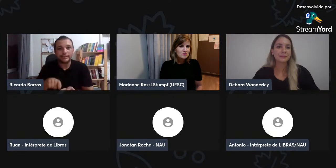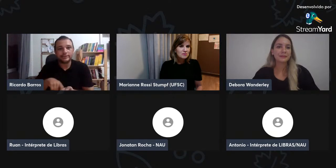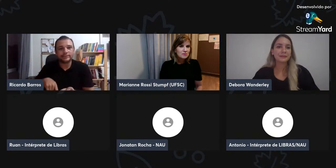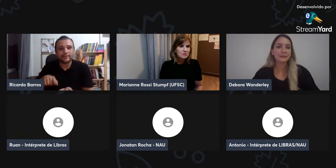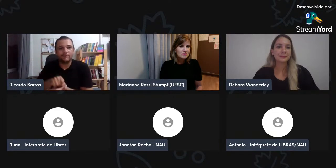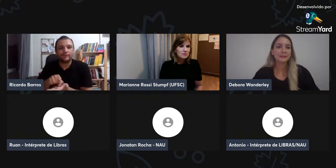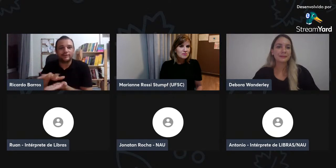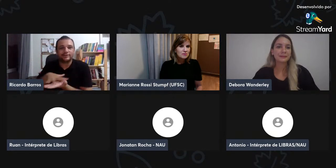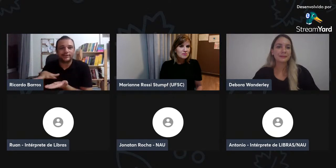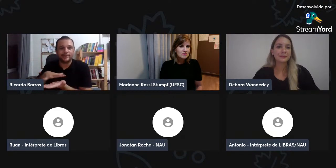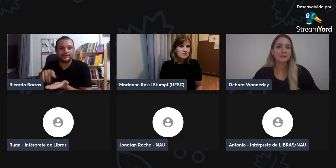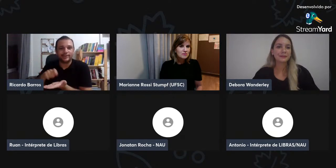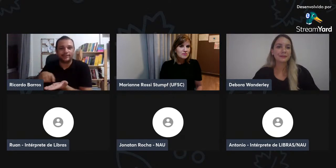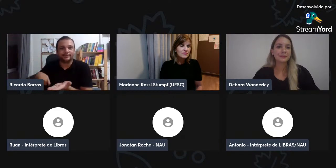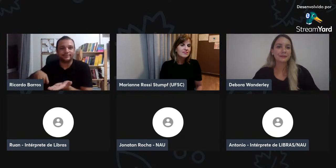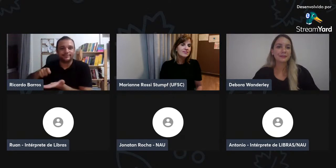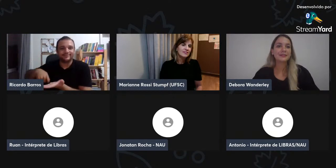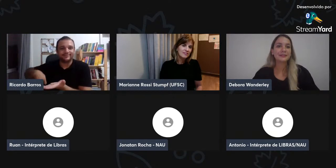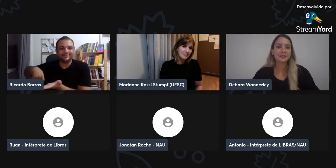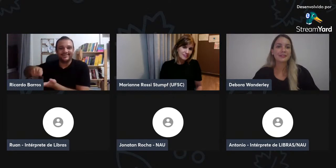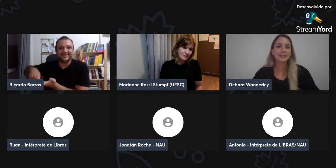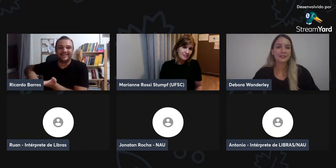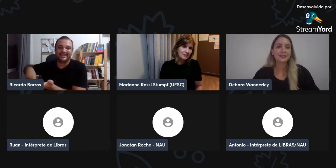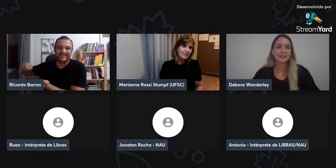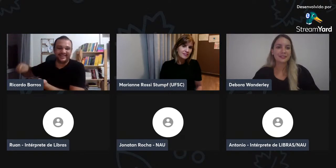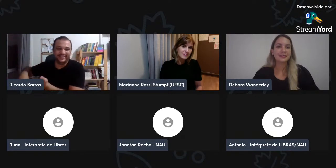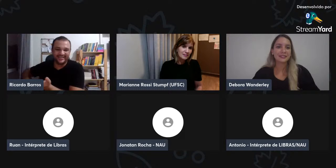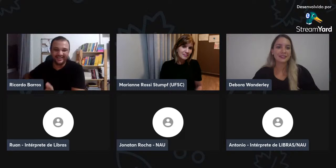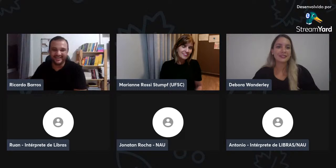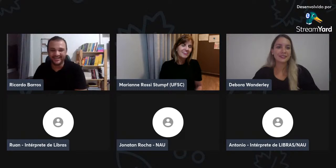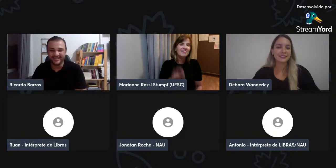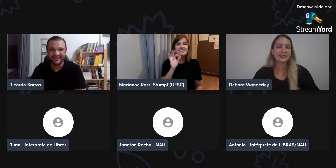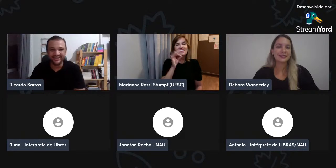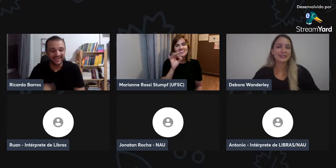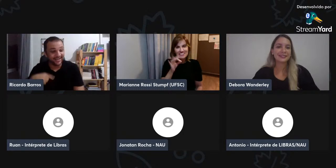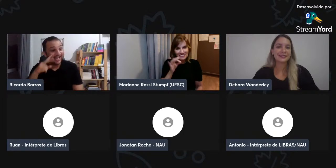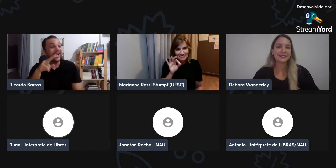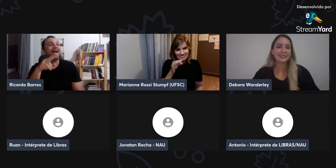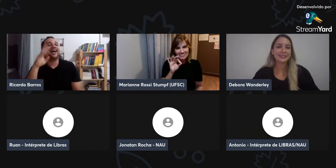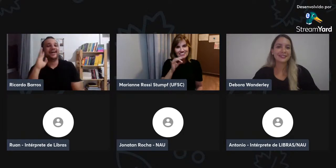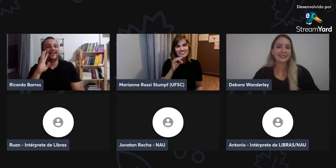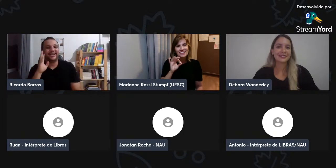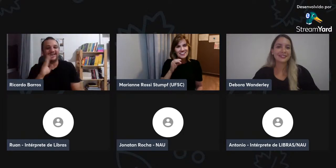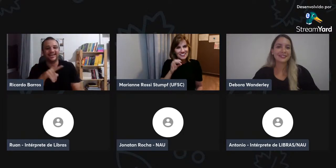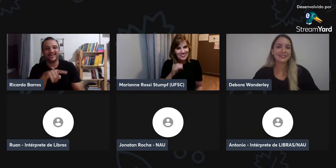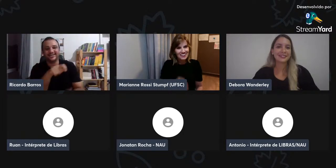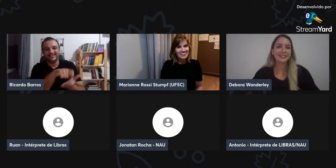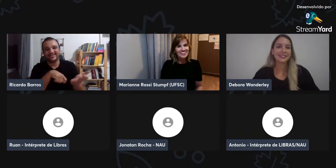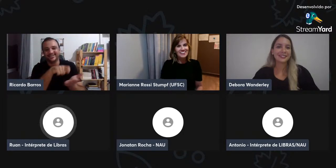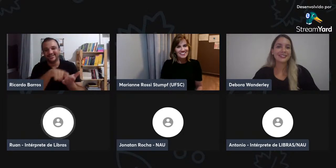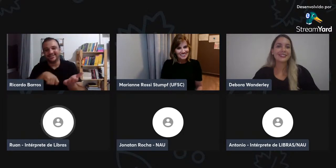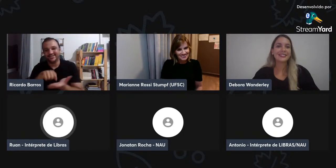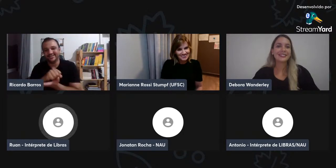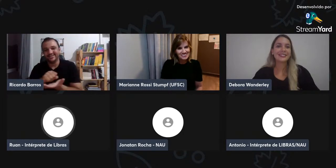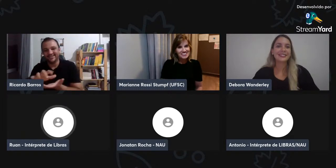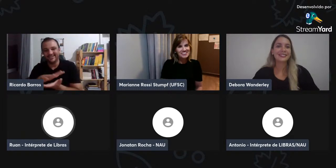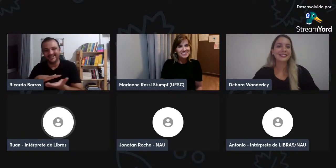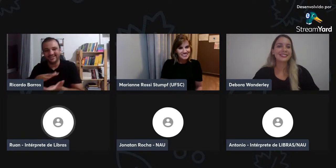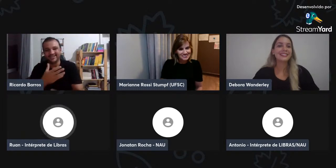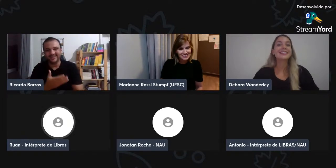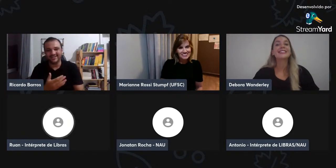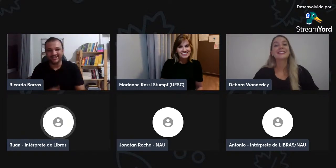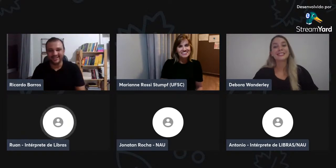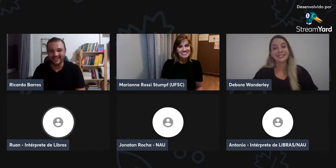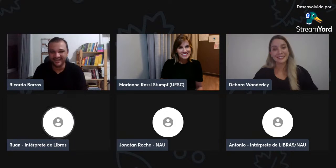eu vi ela com o computador, fazendo algumas pesquisas, fazendo, escrevendo, com o CellWrite, e eu vi, achei